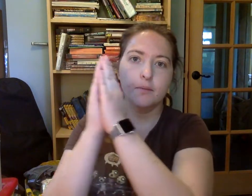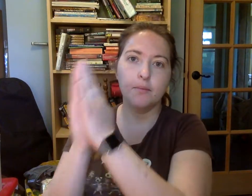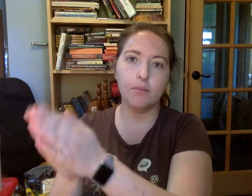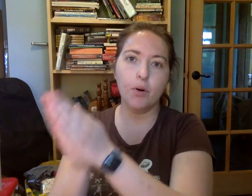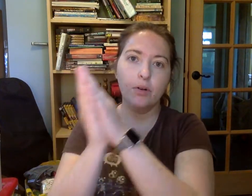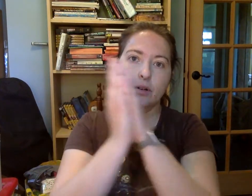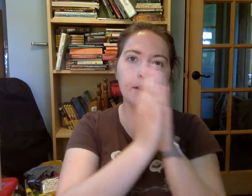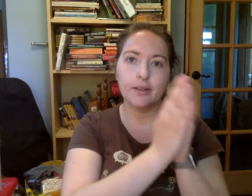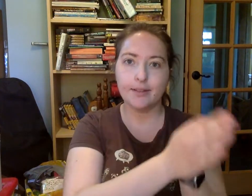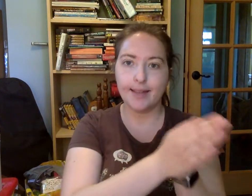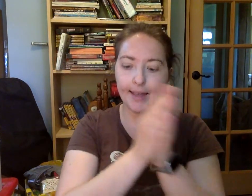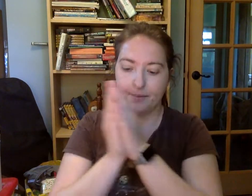Mote.